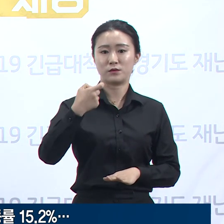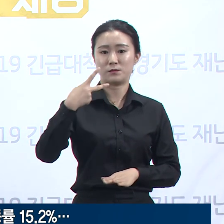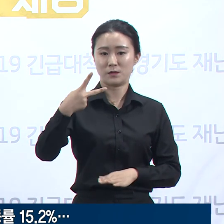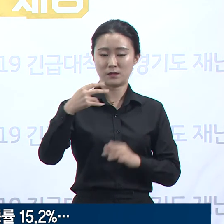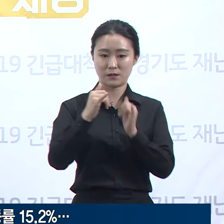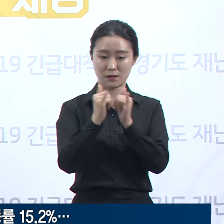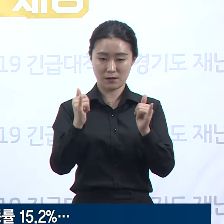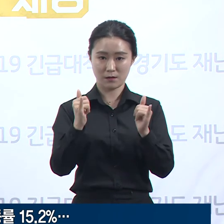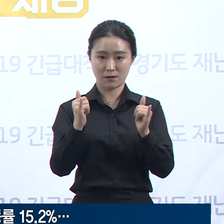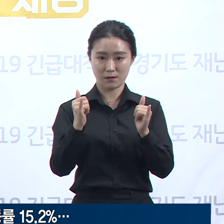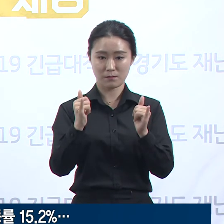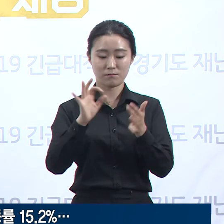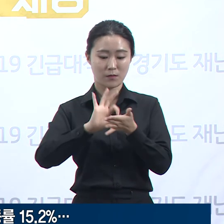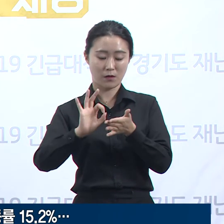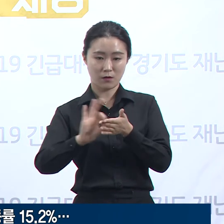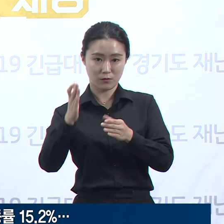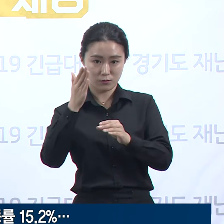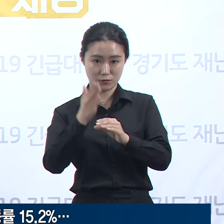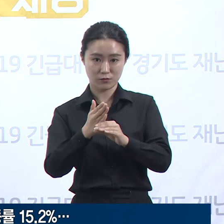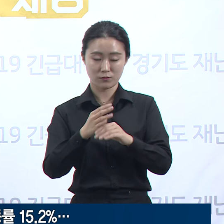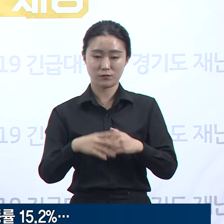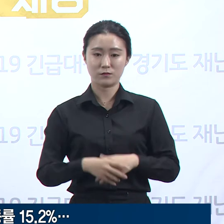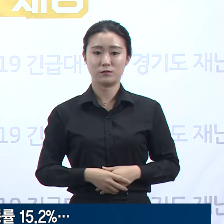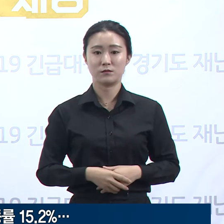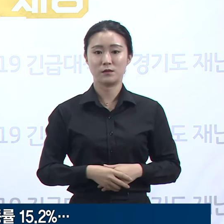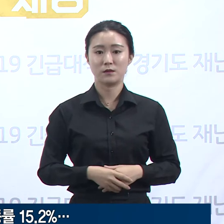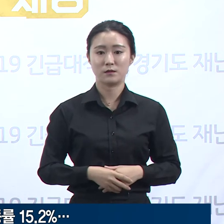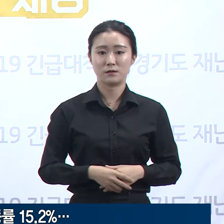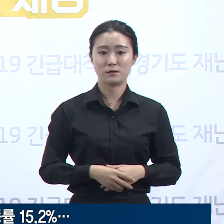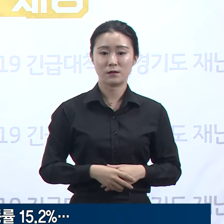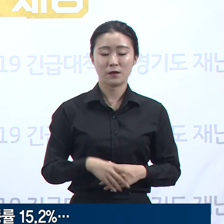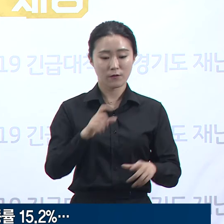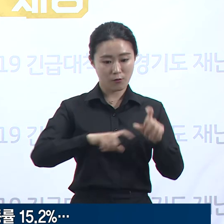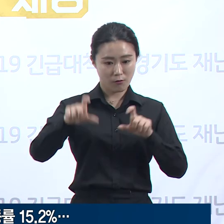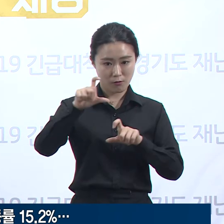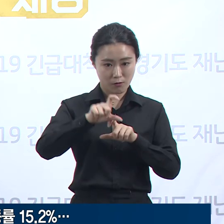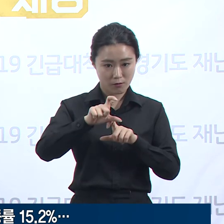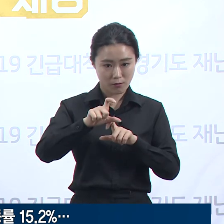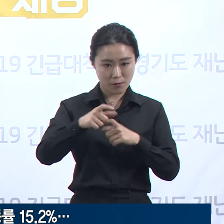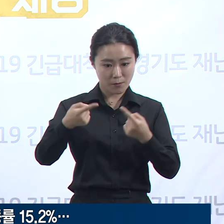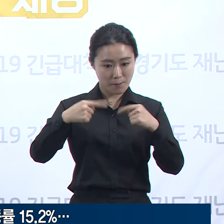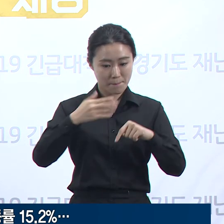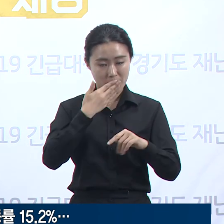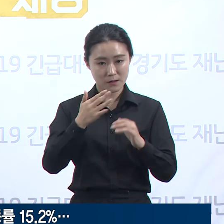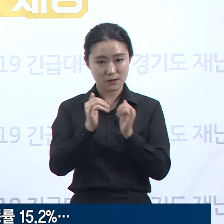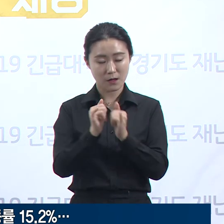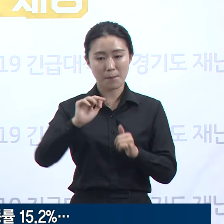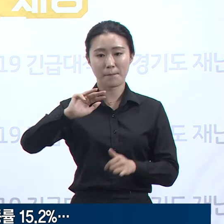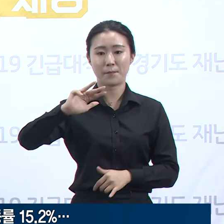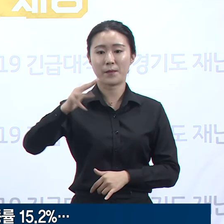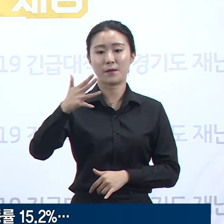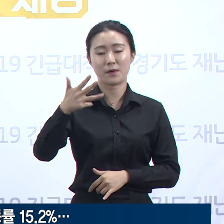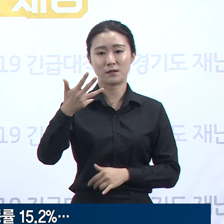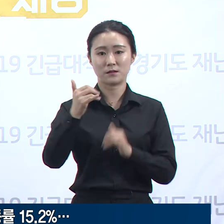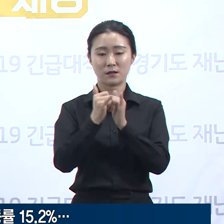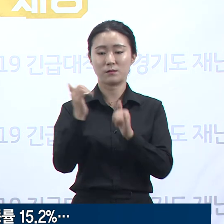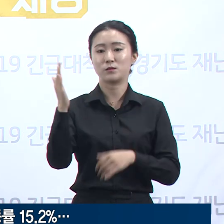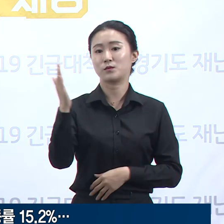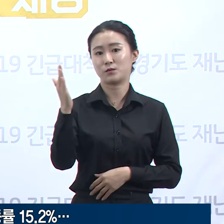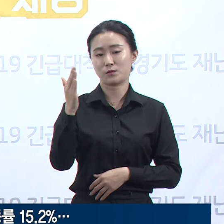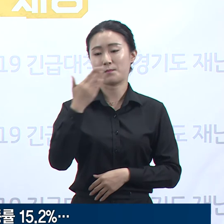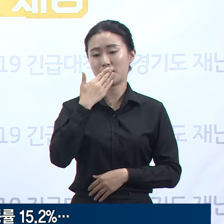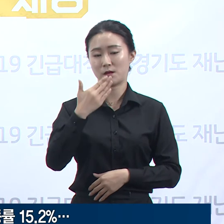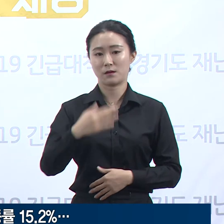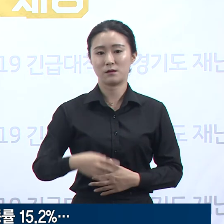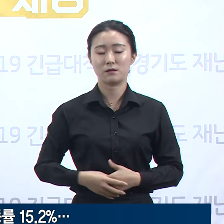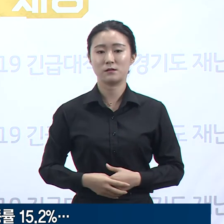%의 가동률을 보이며 잔여 투여 가능 인원은 898명입니다. 지난 9월 16일부터